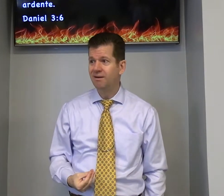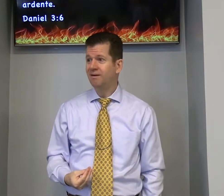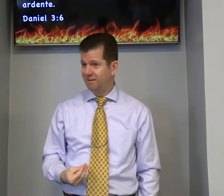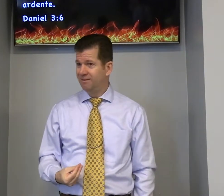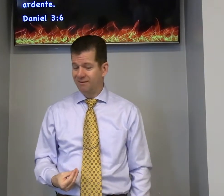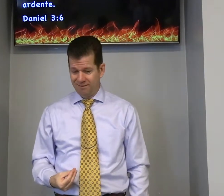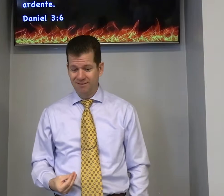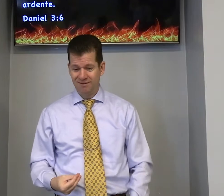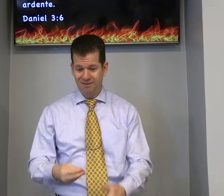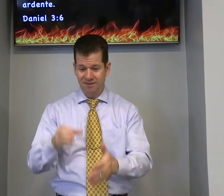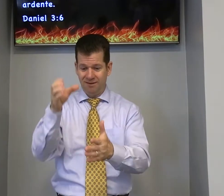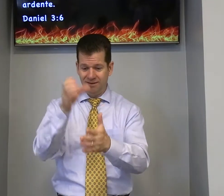não adorar